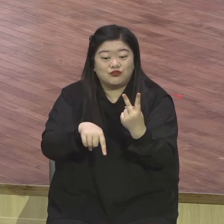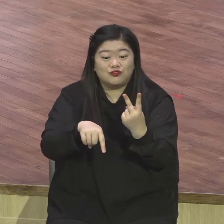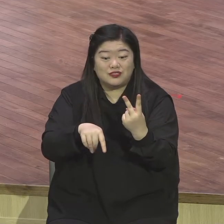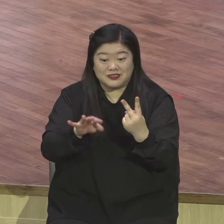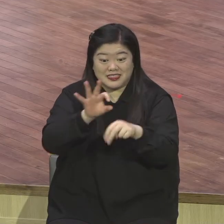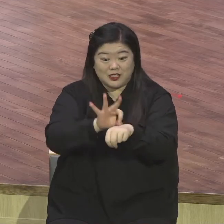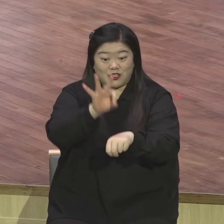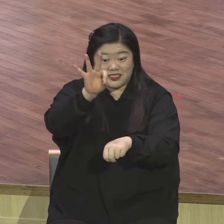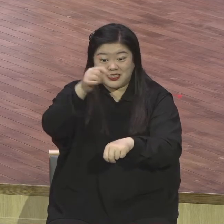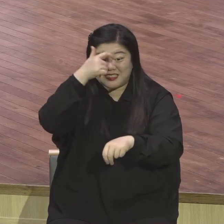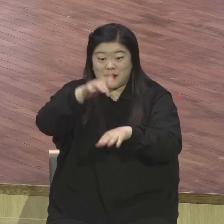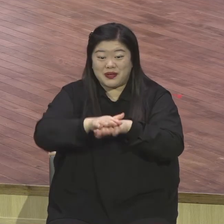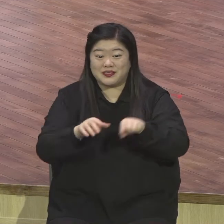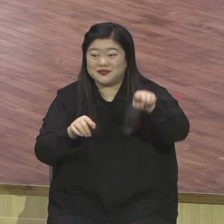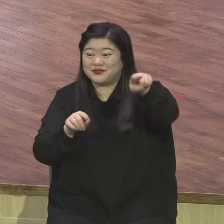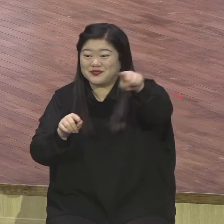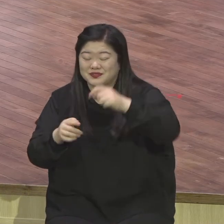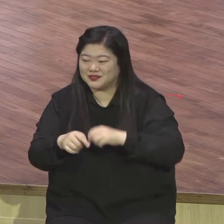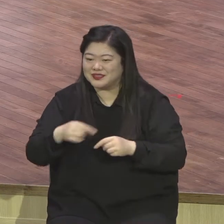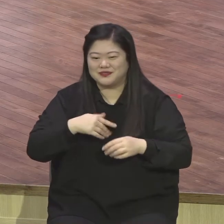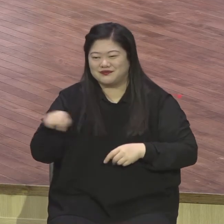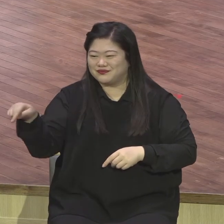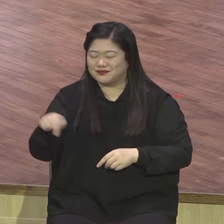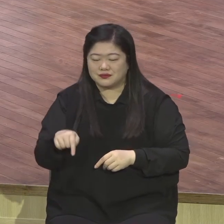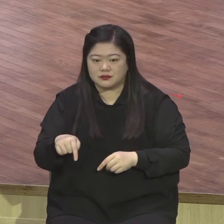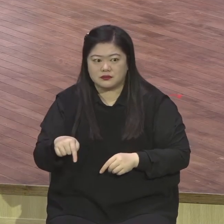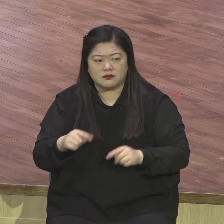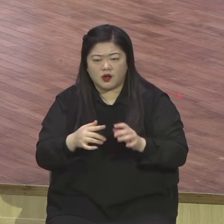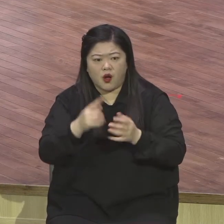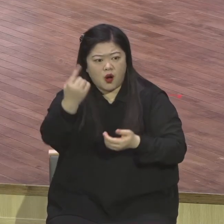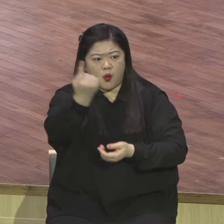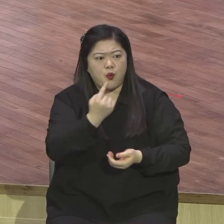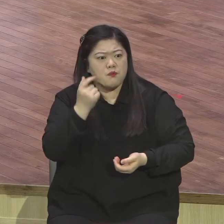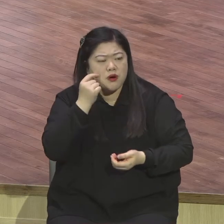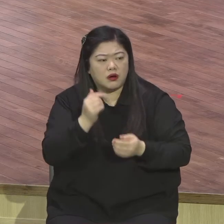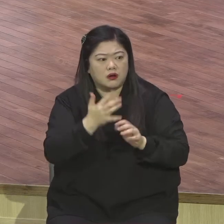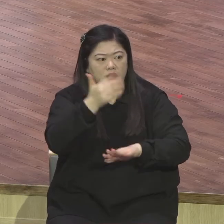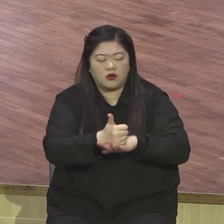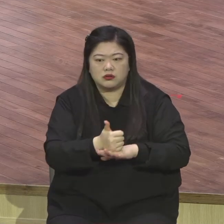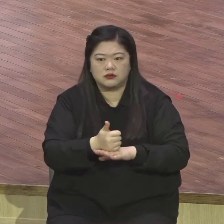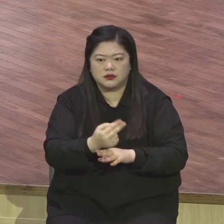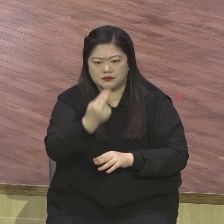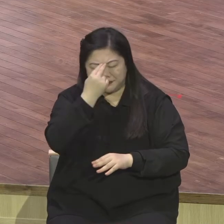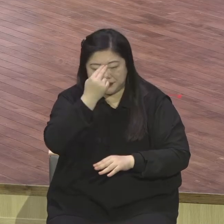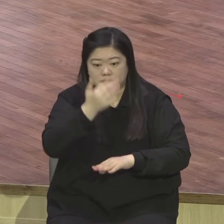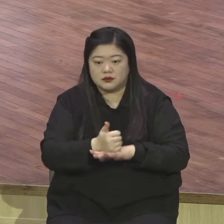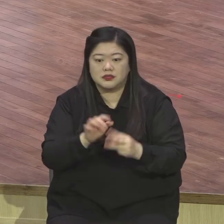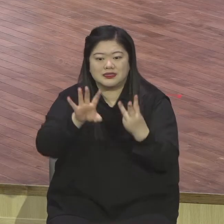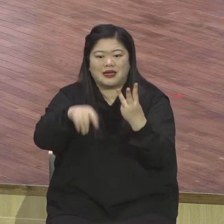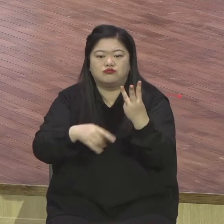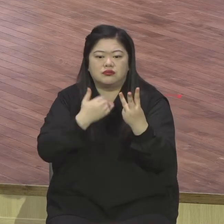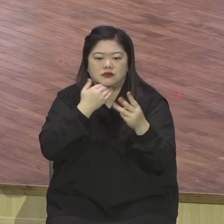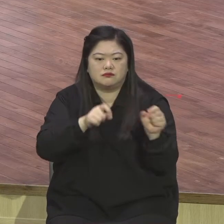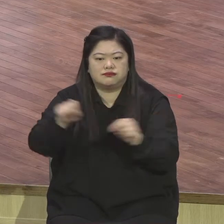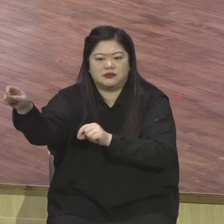가방들 놓고 기다리고 있어요. 한 시간을 대기하고 있는데 하나님이 중심 보시고 은혜에 베푸실 줄 믿습니다.